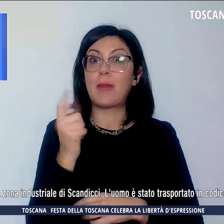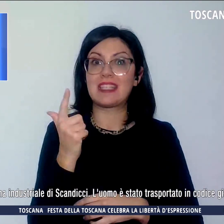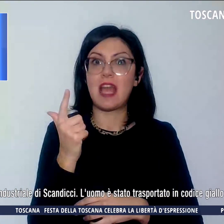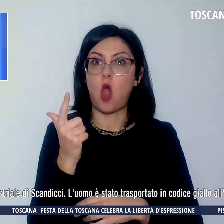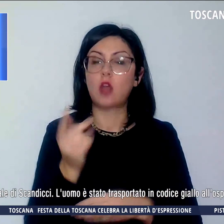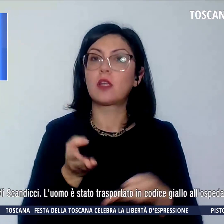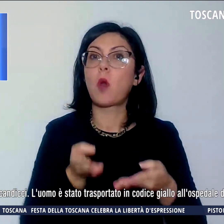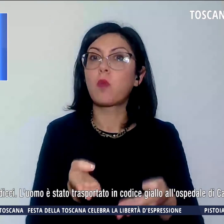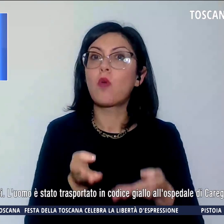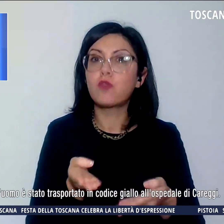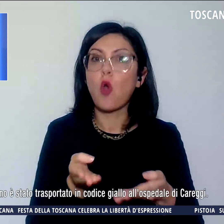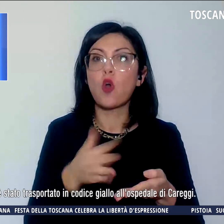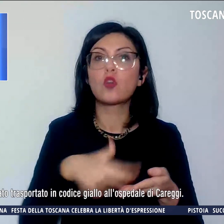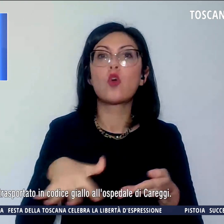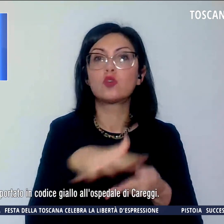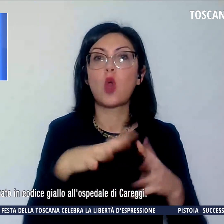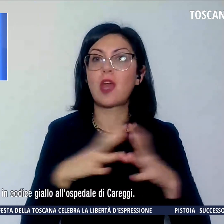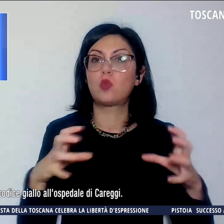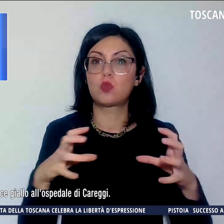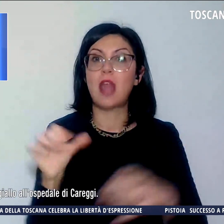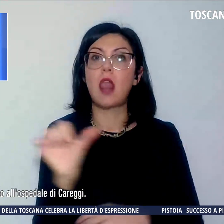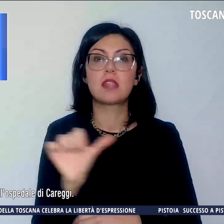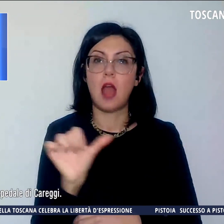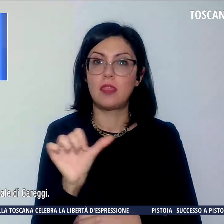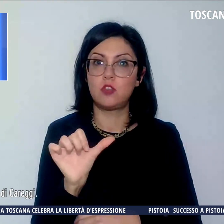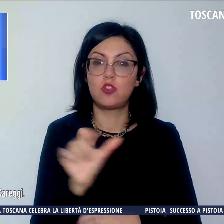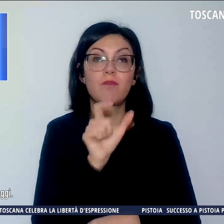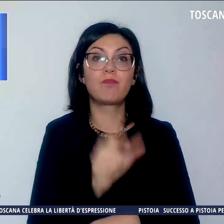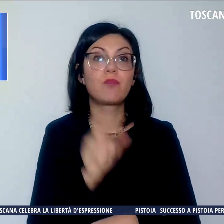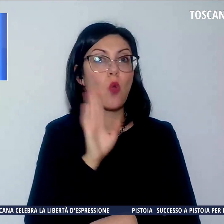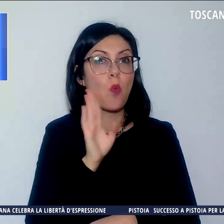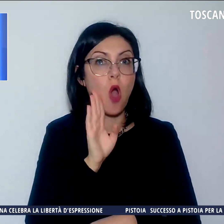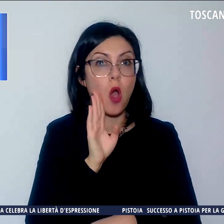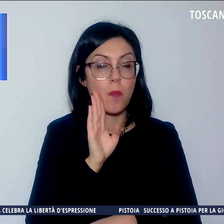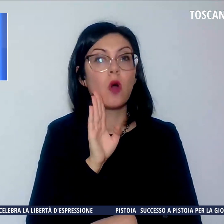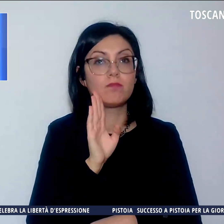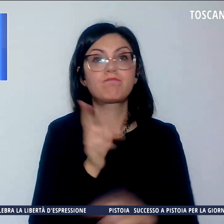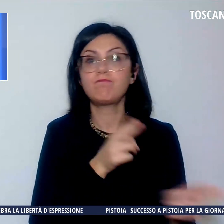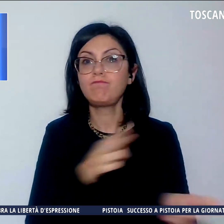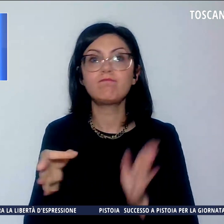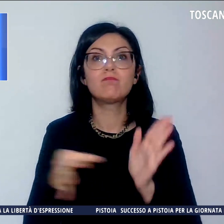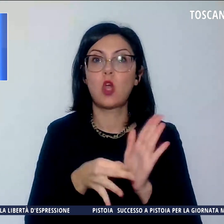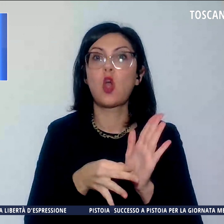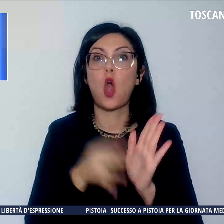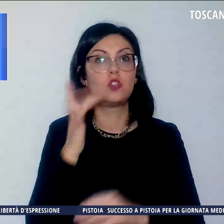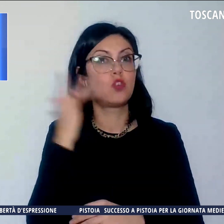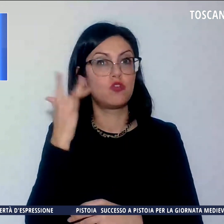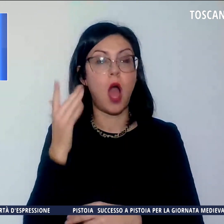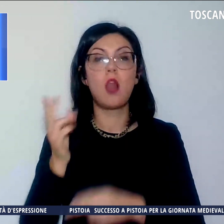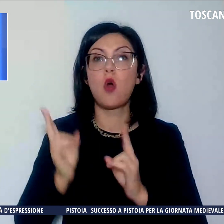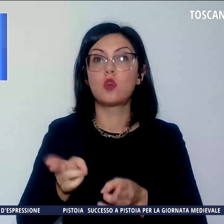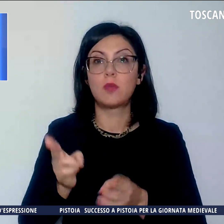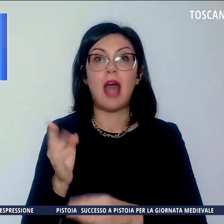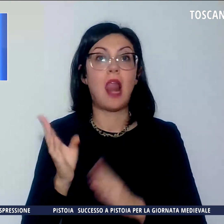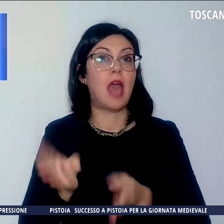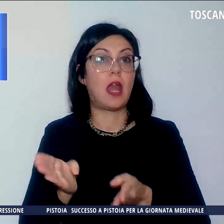zona industriale di Scandicci. L'uomo è stato trasportato in codice giallo all'ospedale di Careggi.